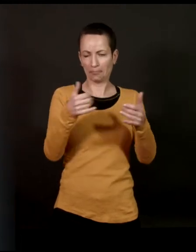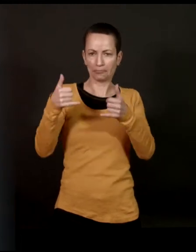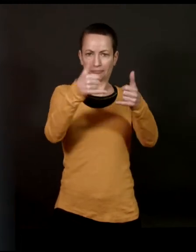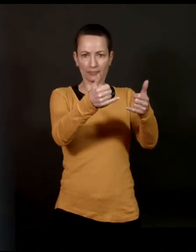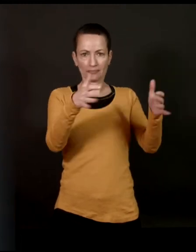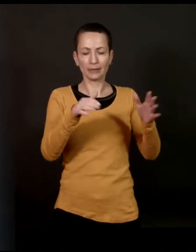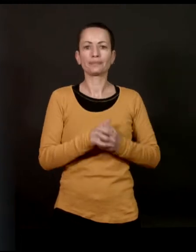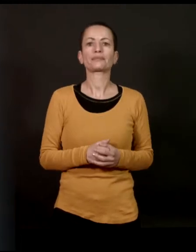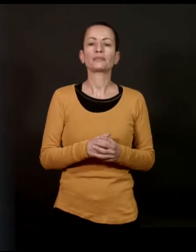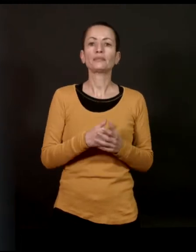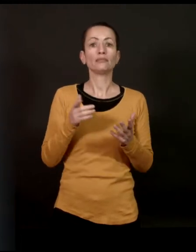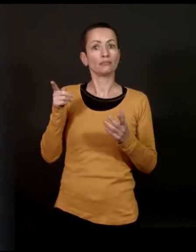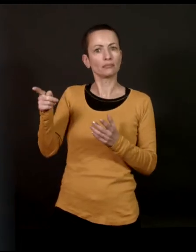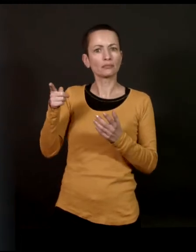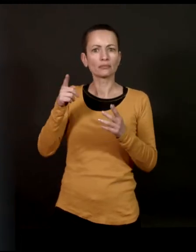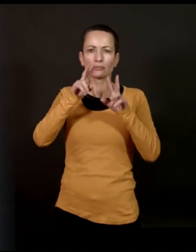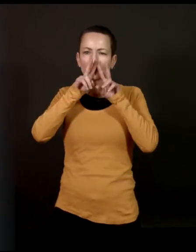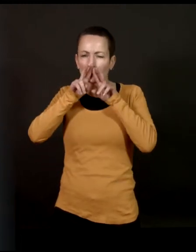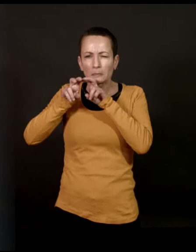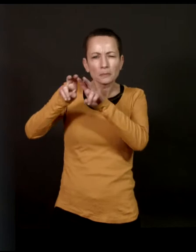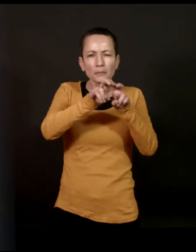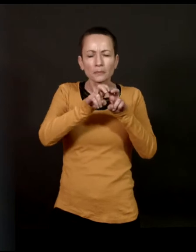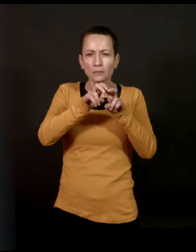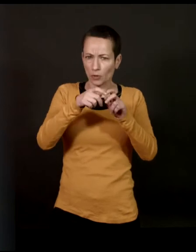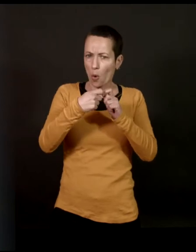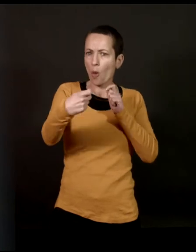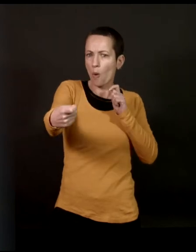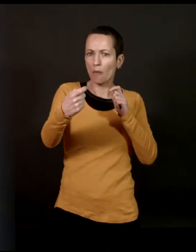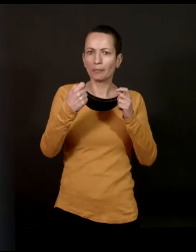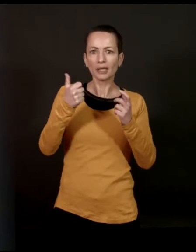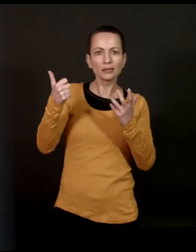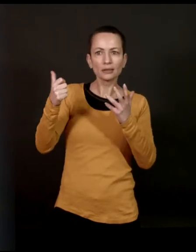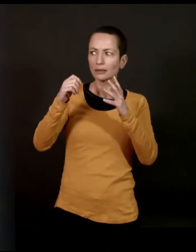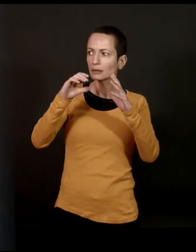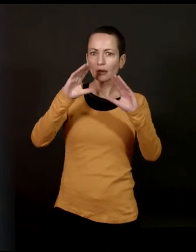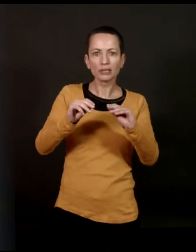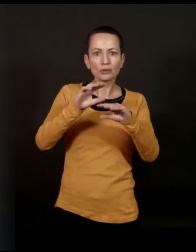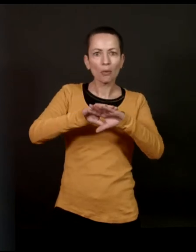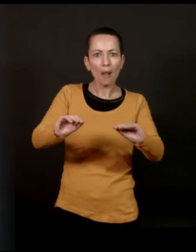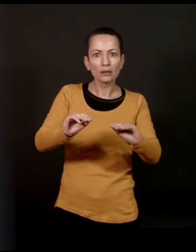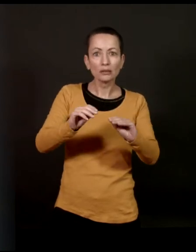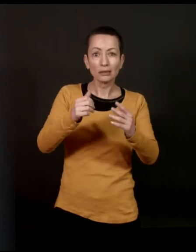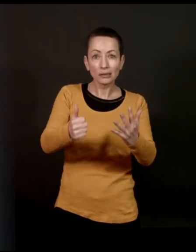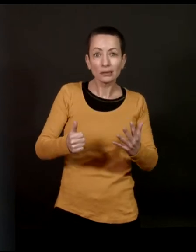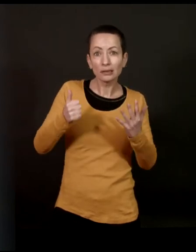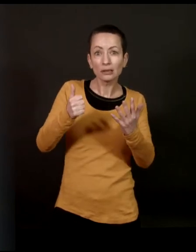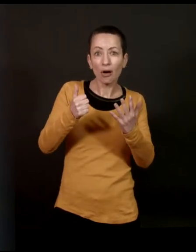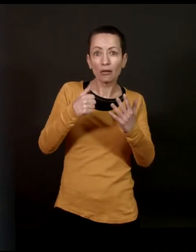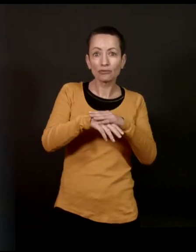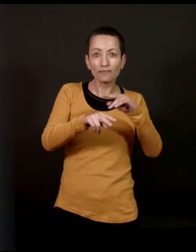you have really, at my point of a long term, you have quasiment vécu, well, within six years at Montréal-Lacluse, for writing